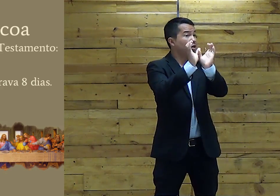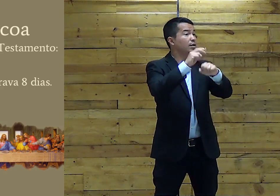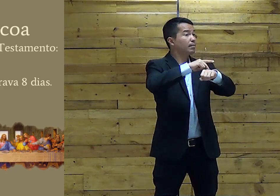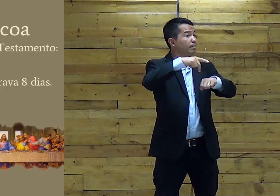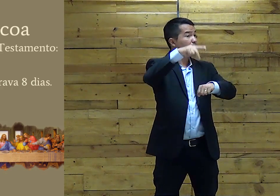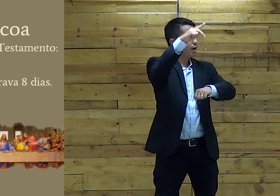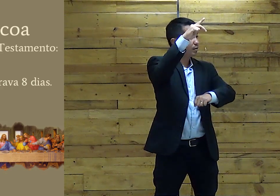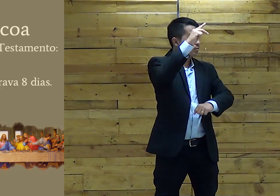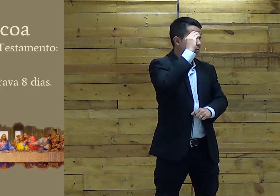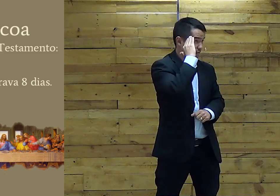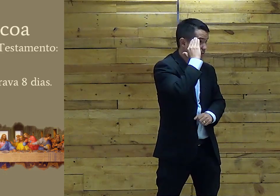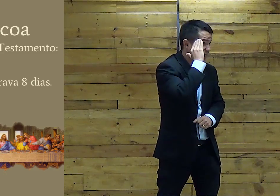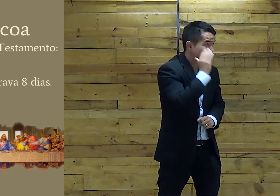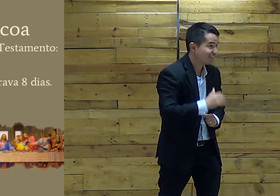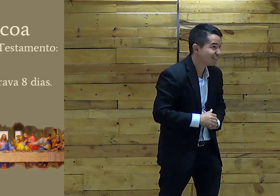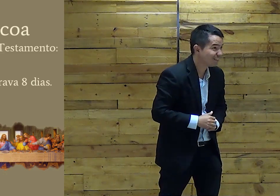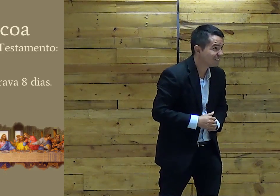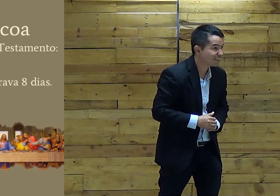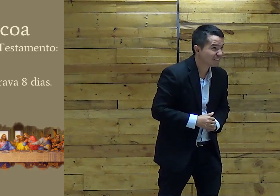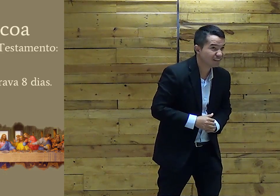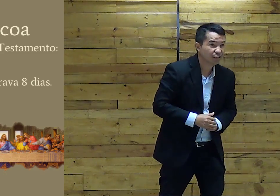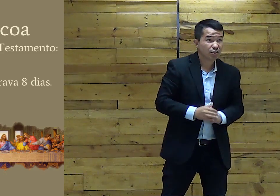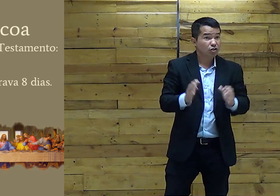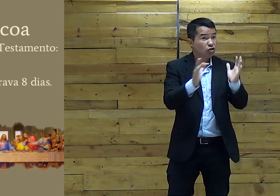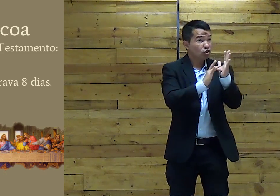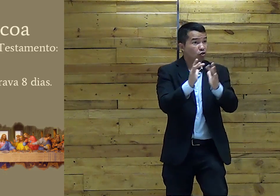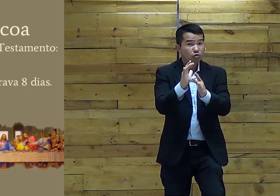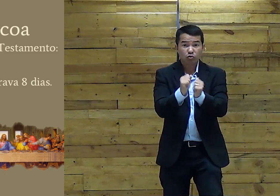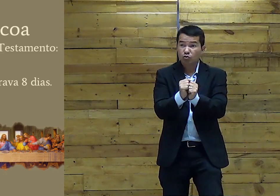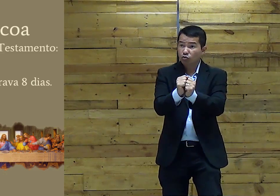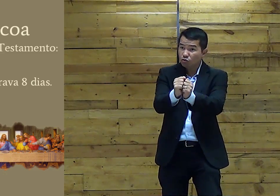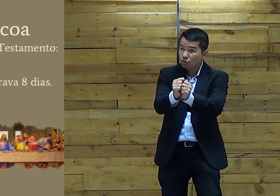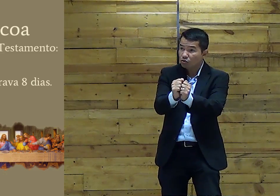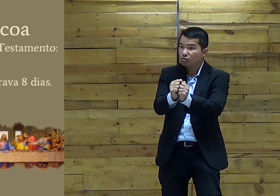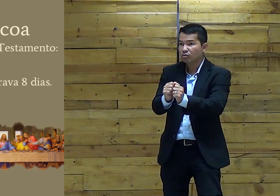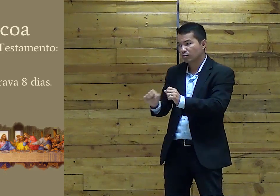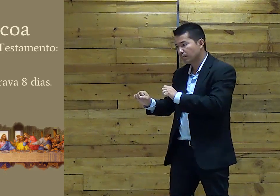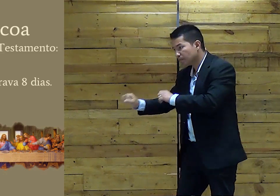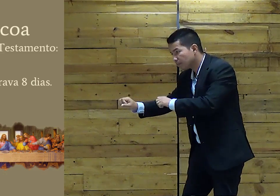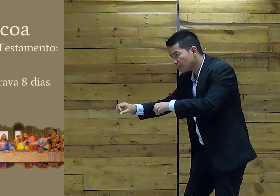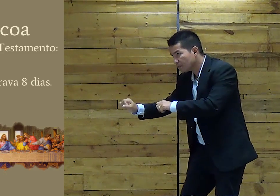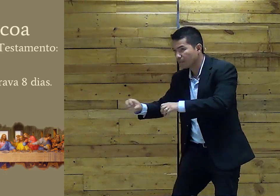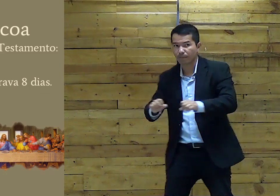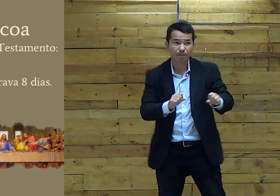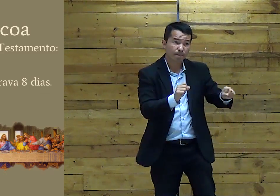discípulos Foi a Páscoa Entende? Jesus Junto